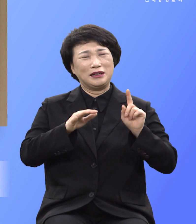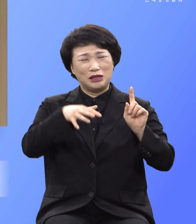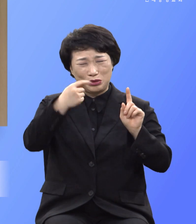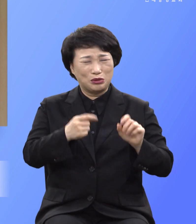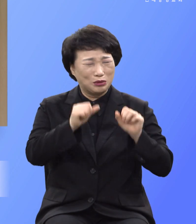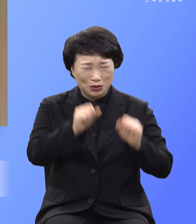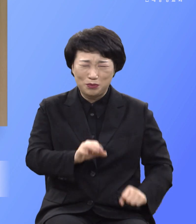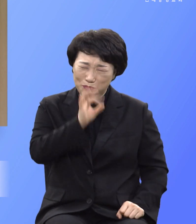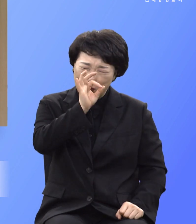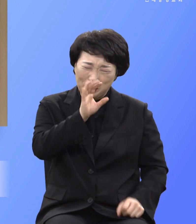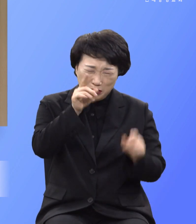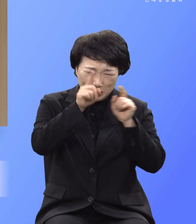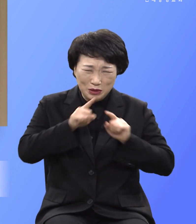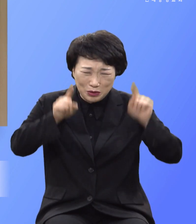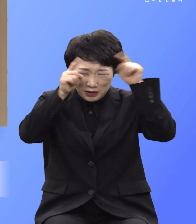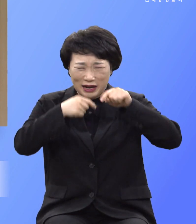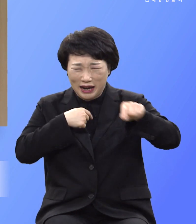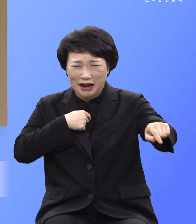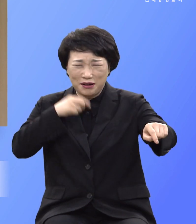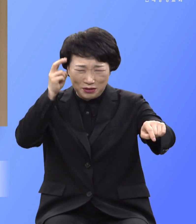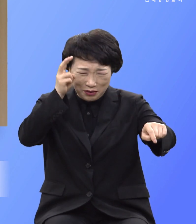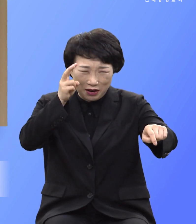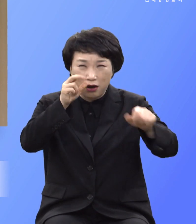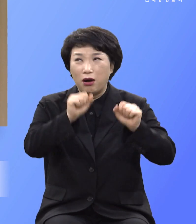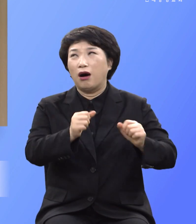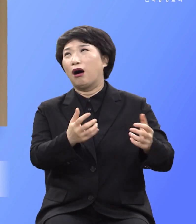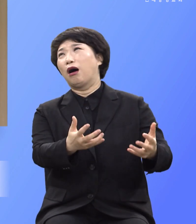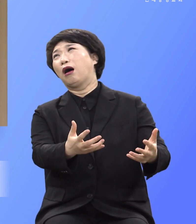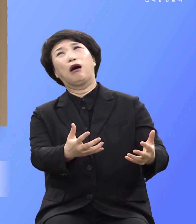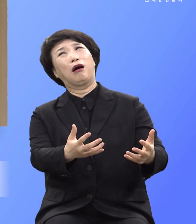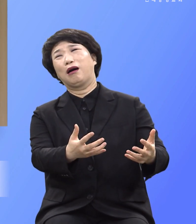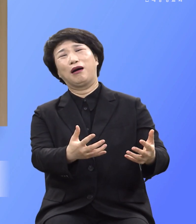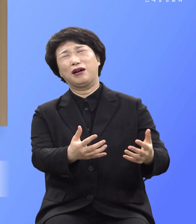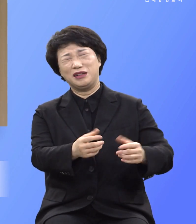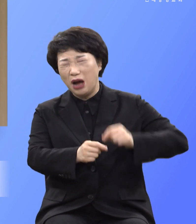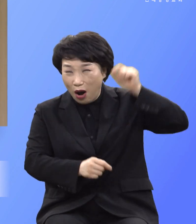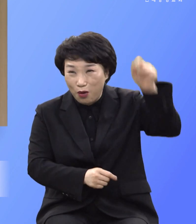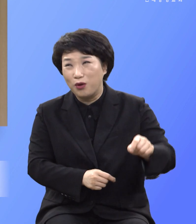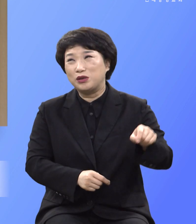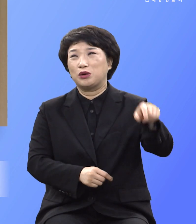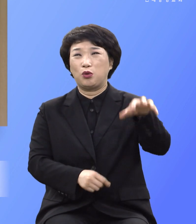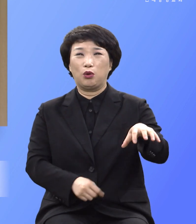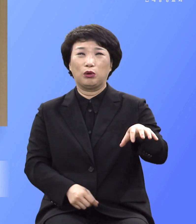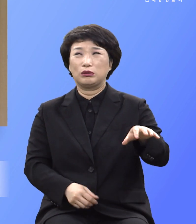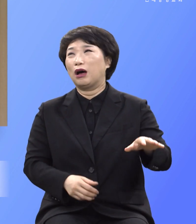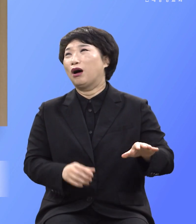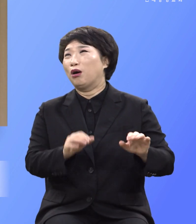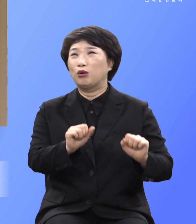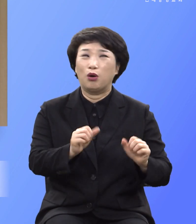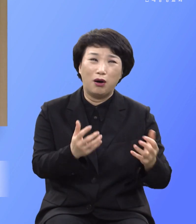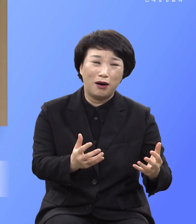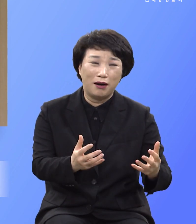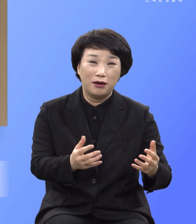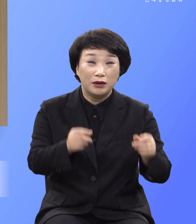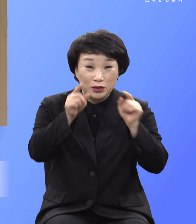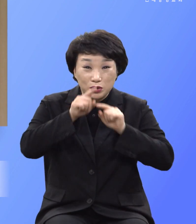없는 지옥에서 내가 어떻게 영원히 살 수 있겠습니까 지옥을 성경은